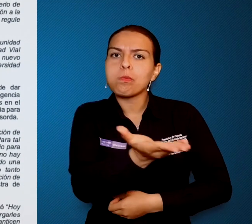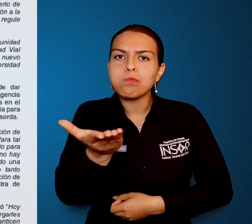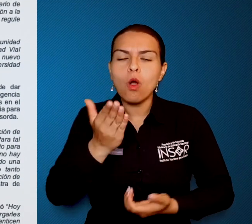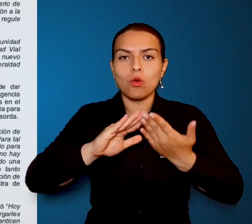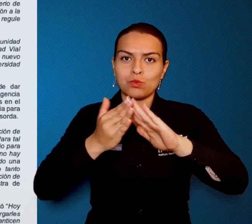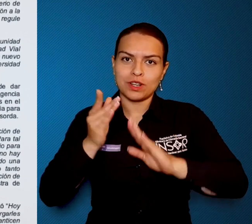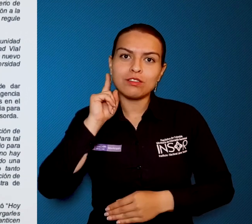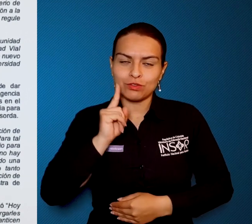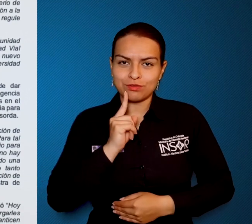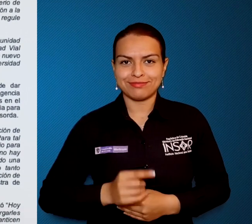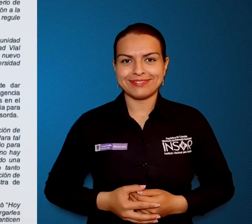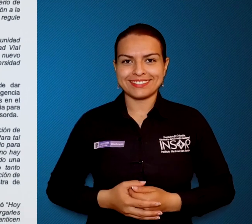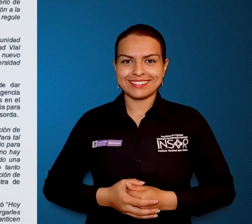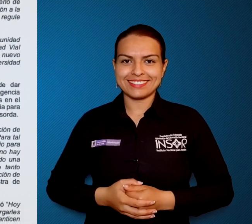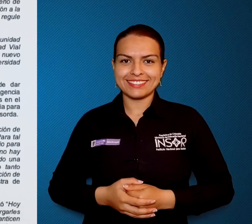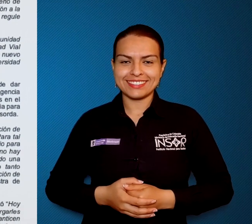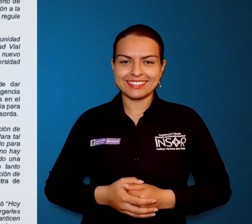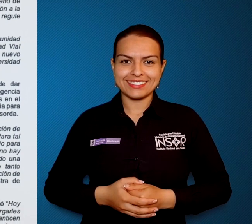privado a la comunidad sorda.